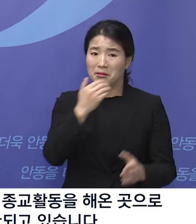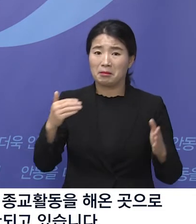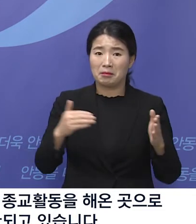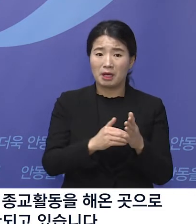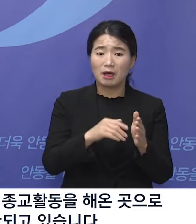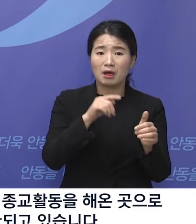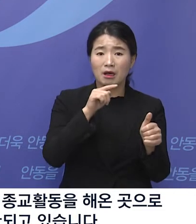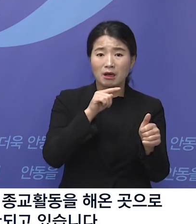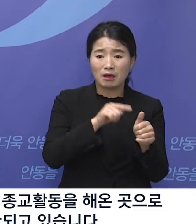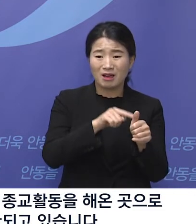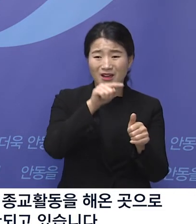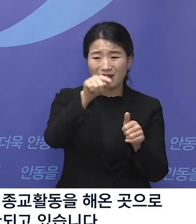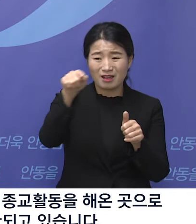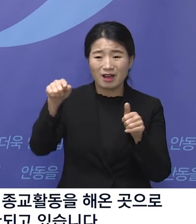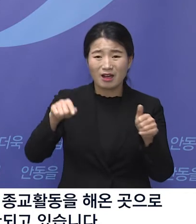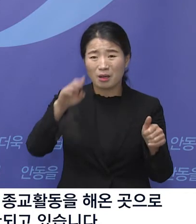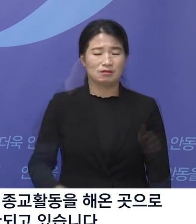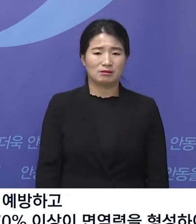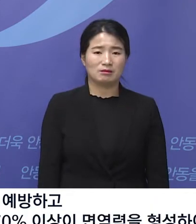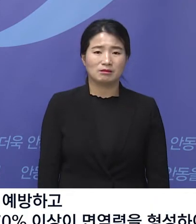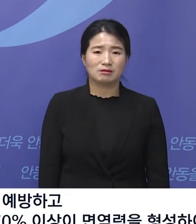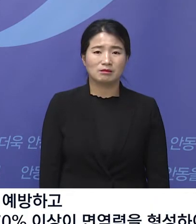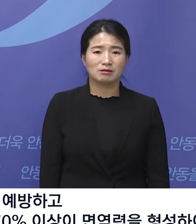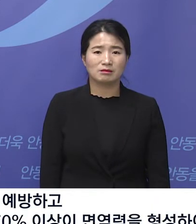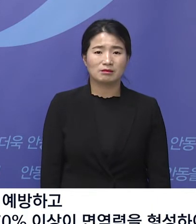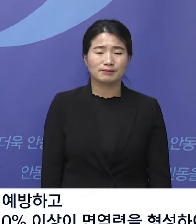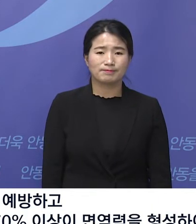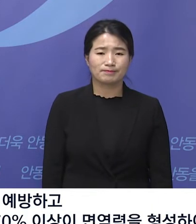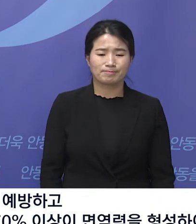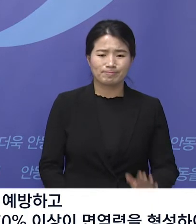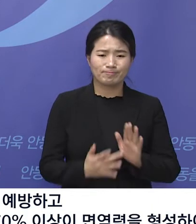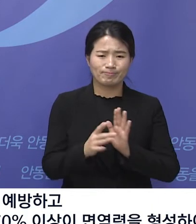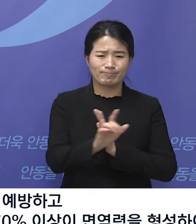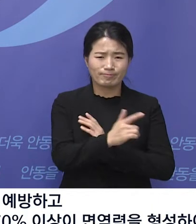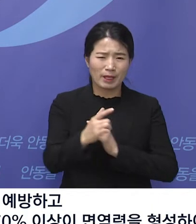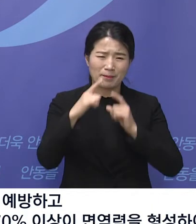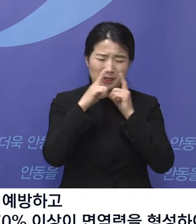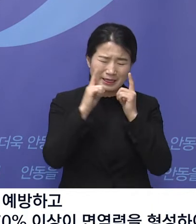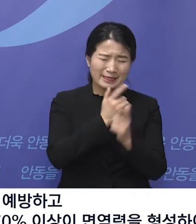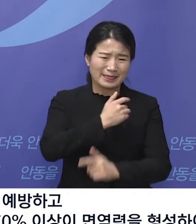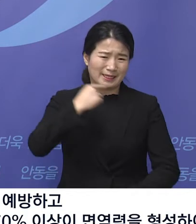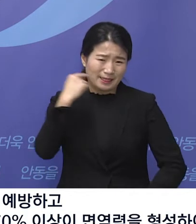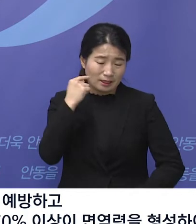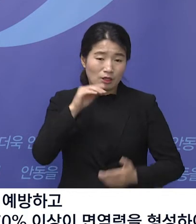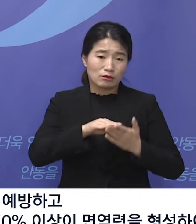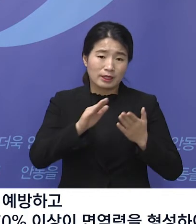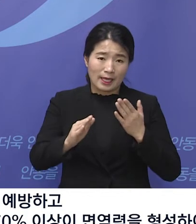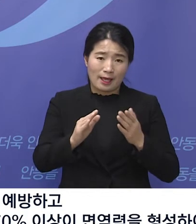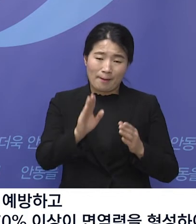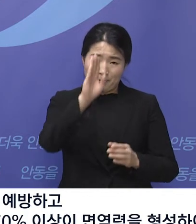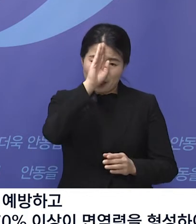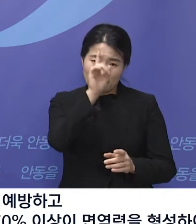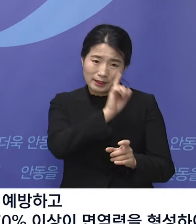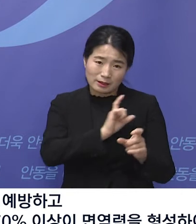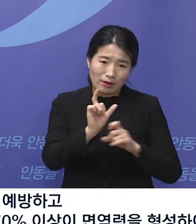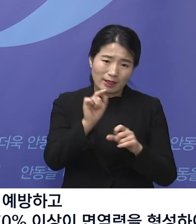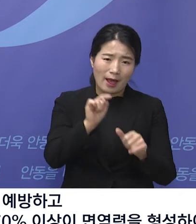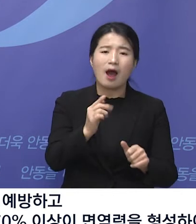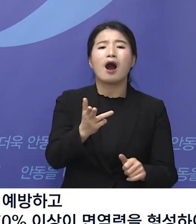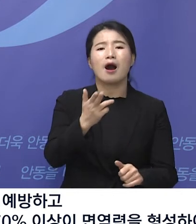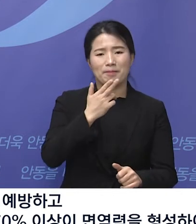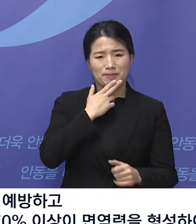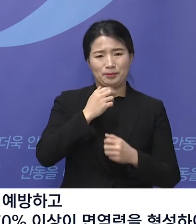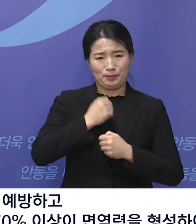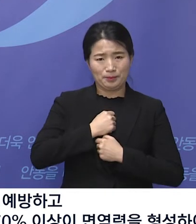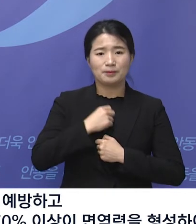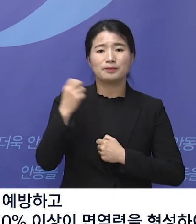전국구로 확산되고 있습니다. 철저한 방역관리를 통해 추가 확진을 예방하고 신속한